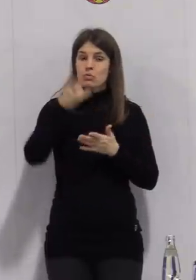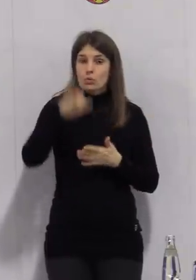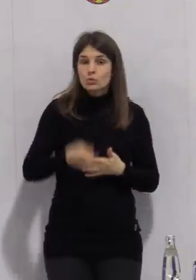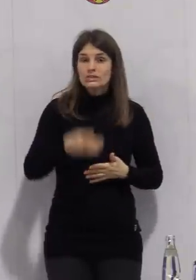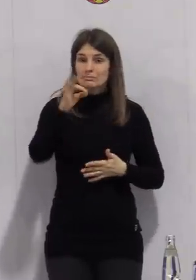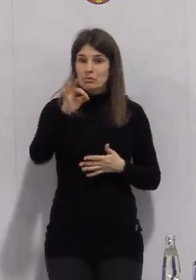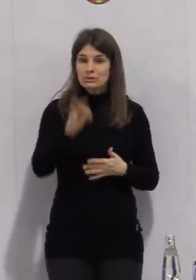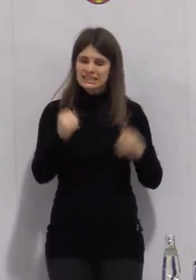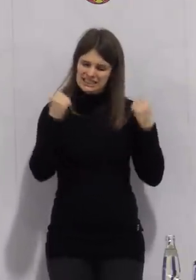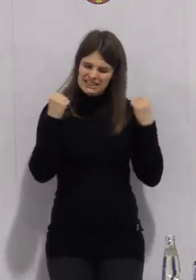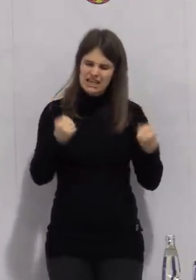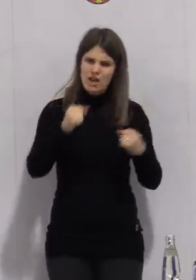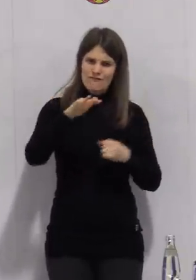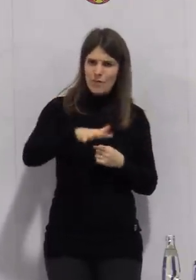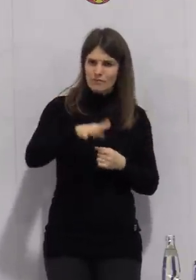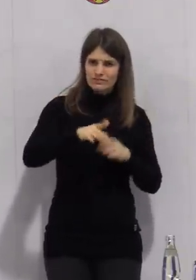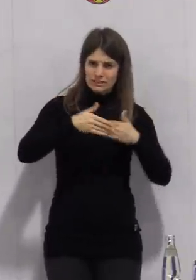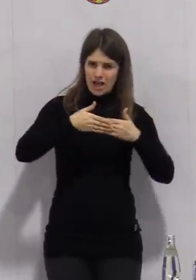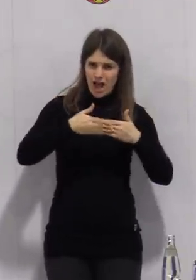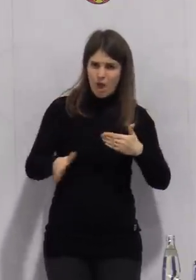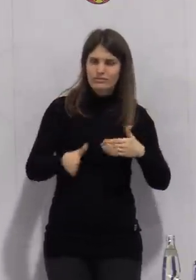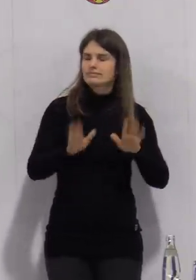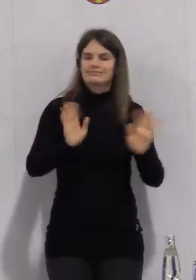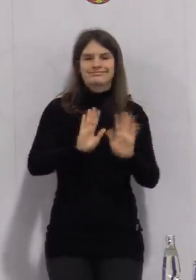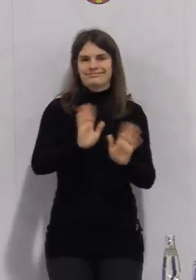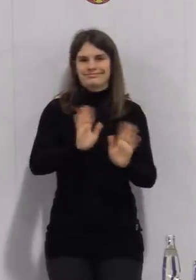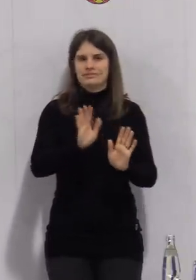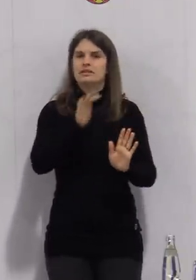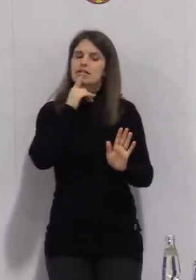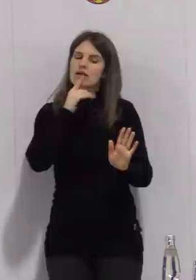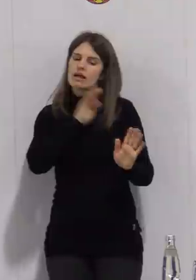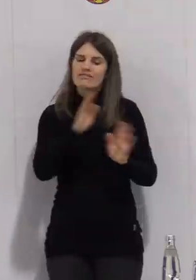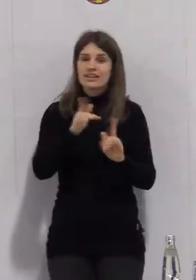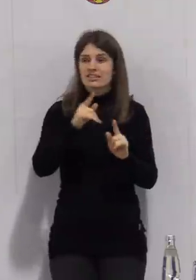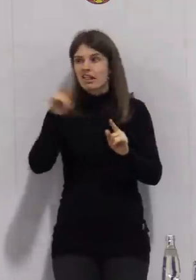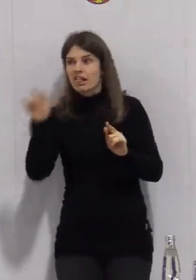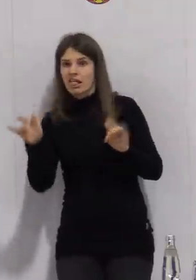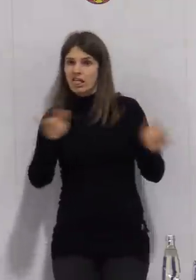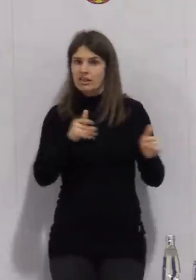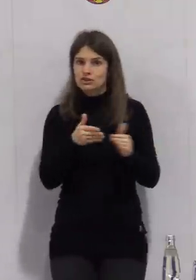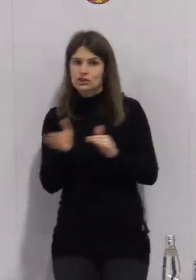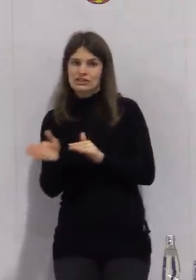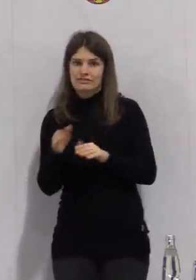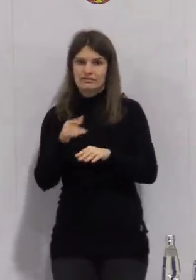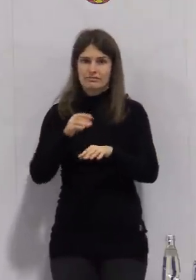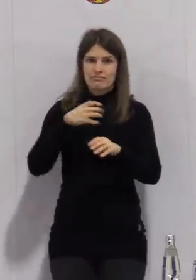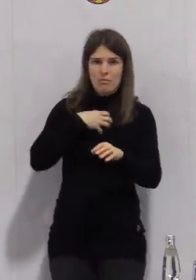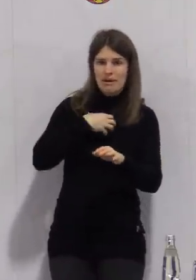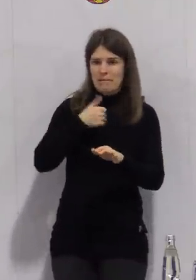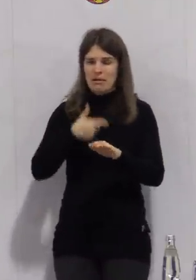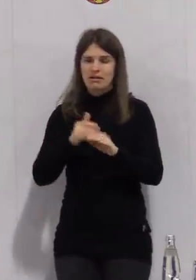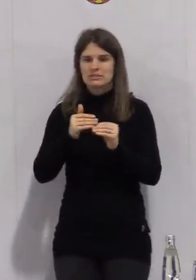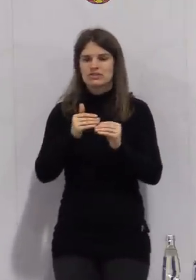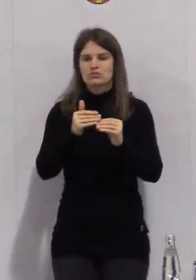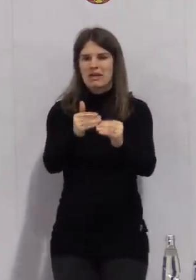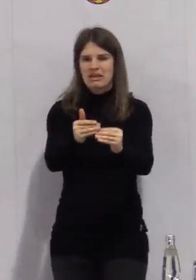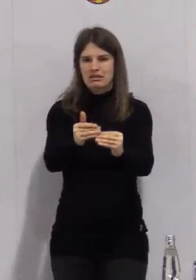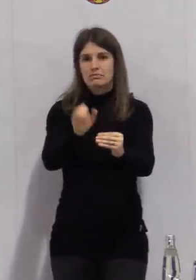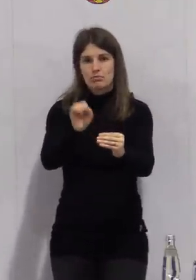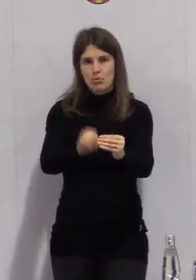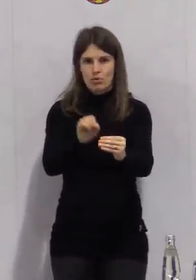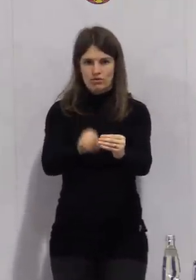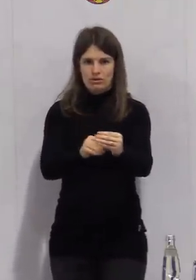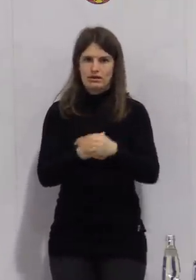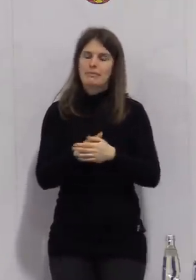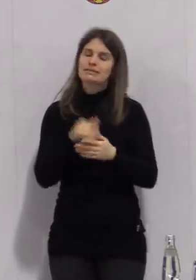das ist unser Ziel. Sollte sich hier oder da noch eine Schwierigkeit ergeben, kann es noch zu einer Verschiebung kommen. Aber wir wollen